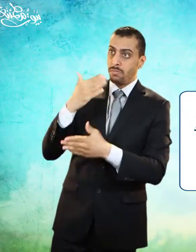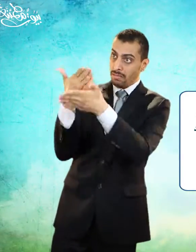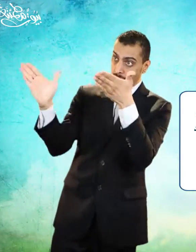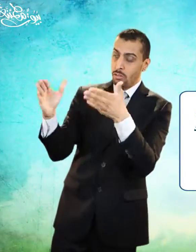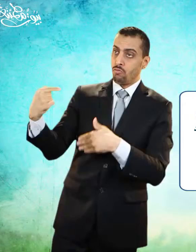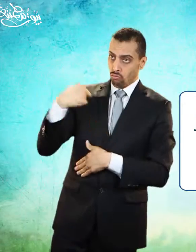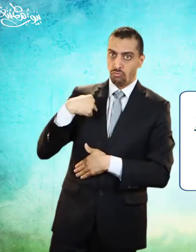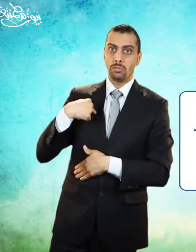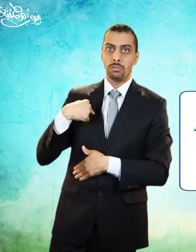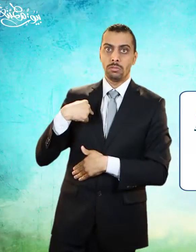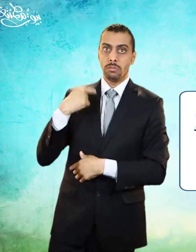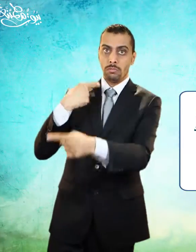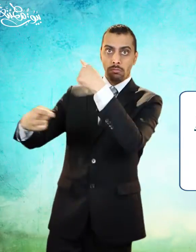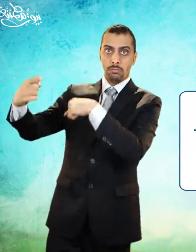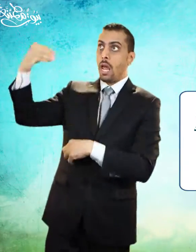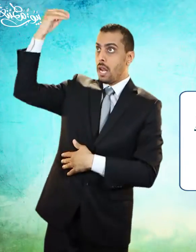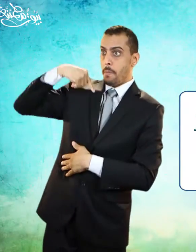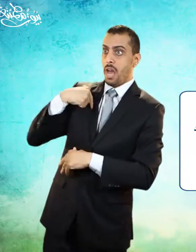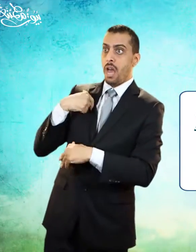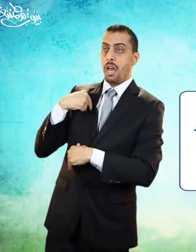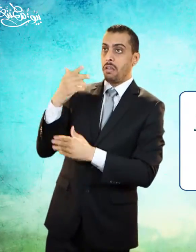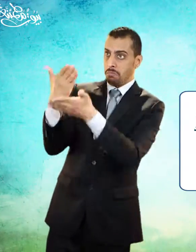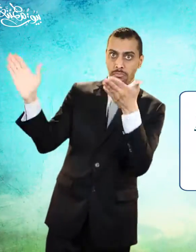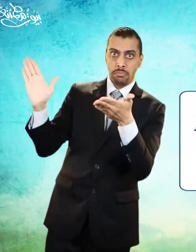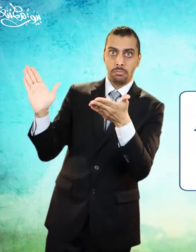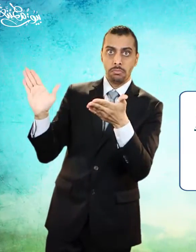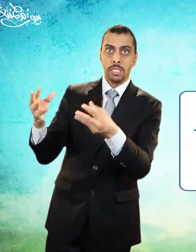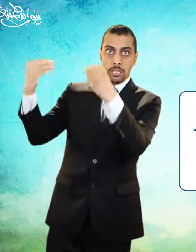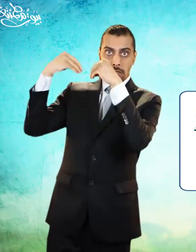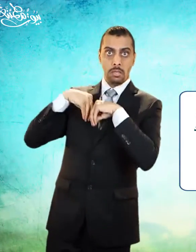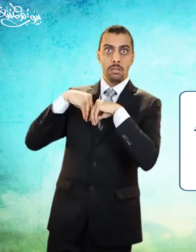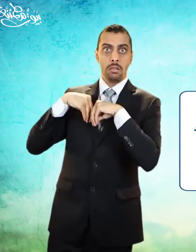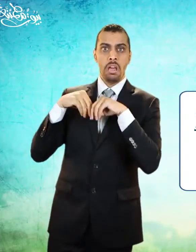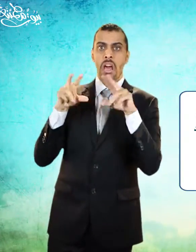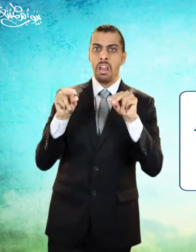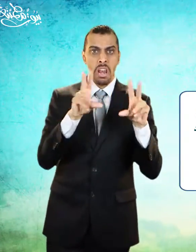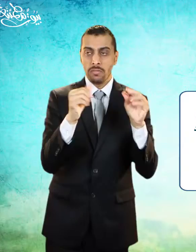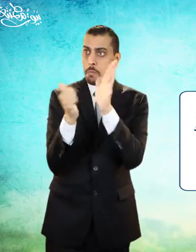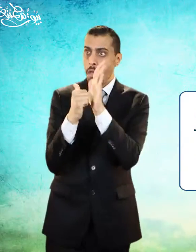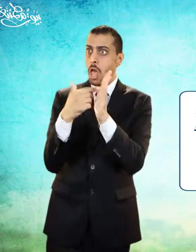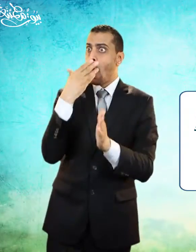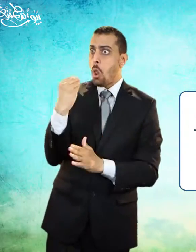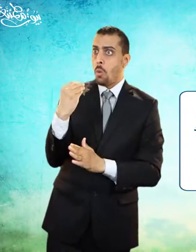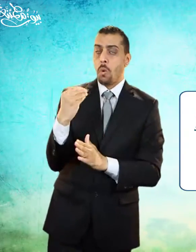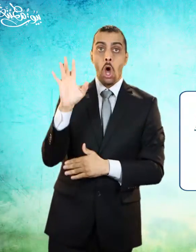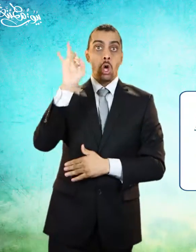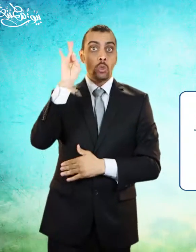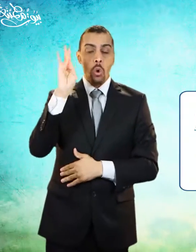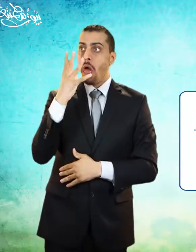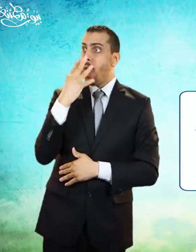إليه لرغبته في تلك النعمة مثل رغبته في داره الحسنة وامرأته